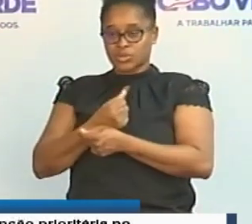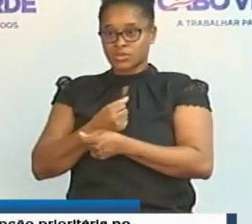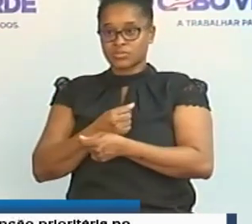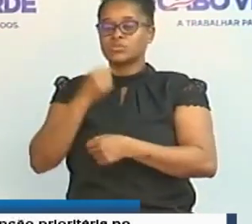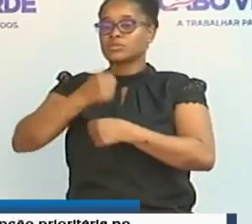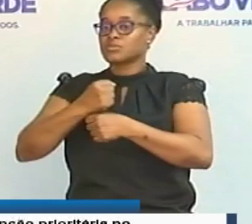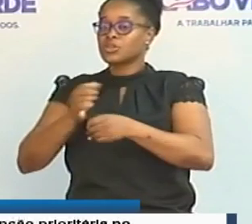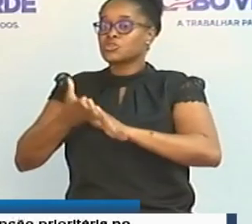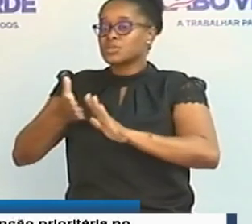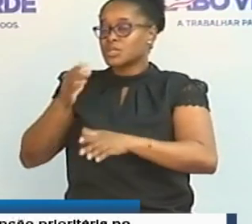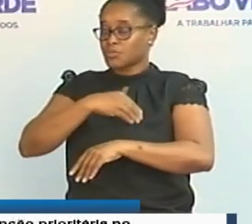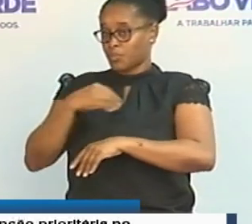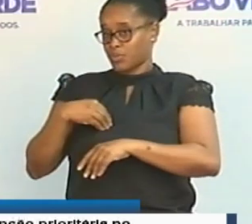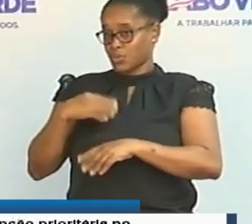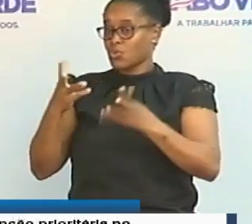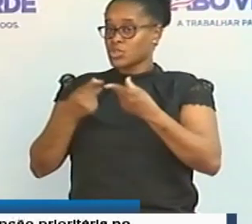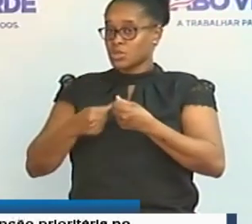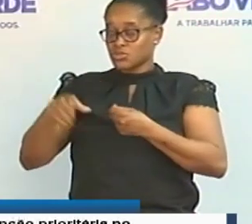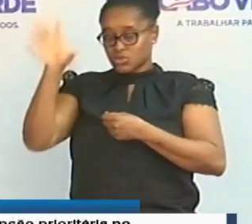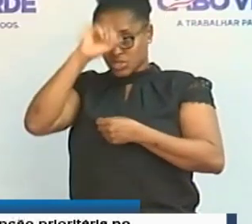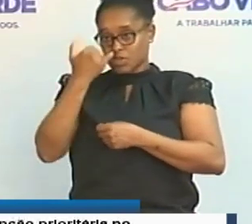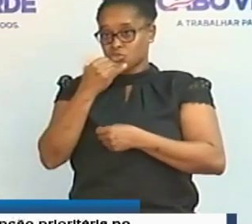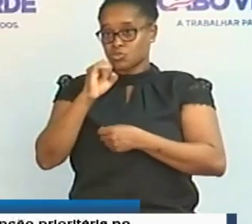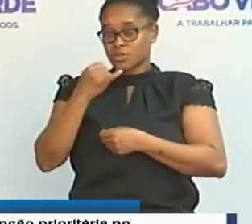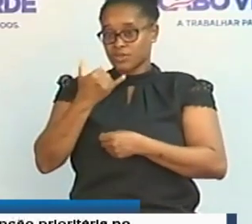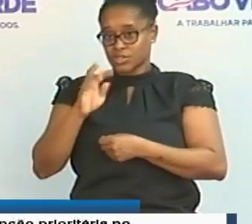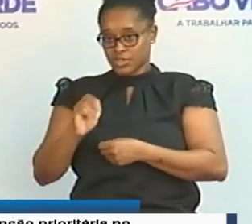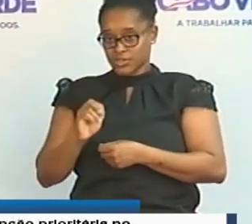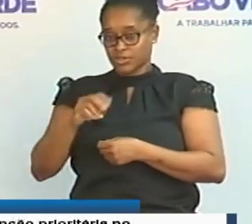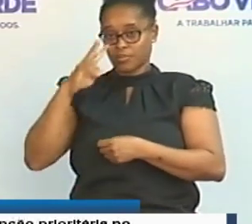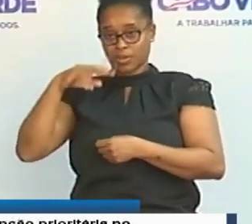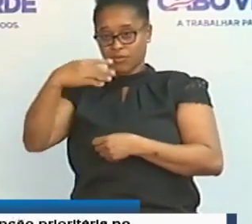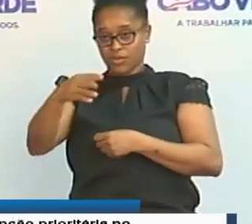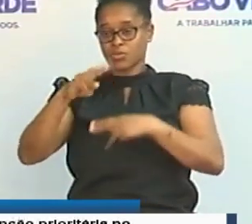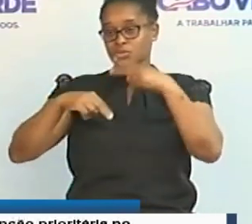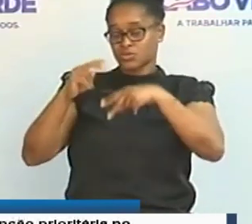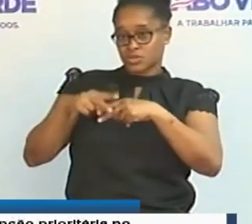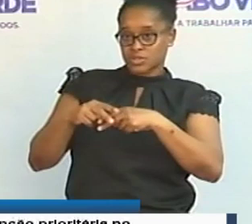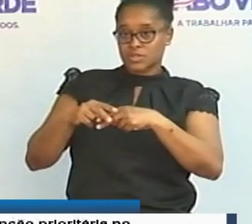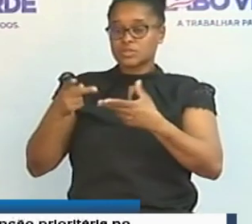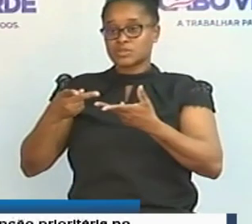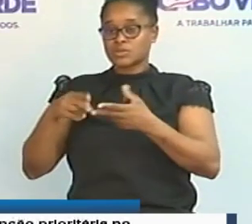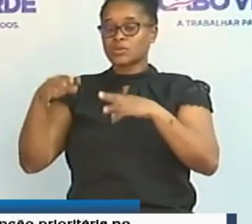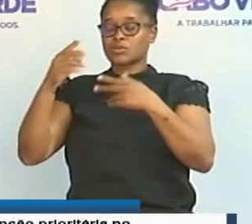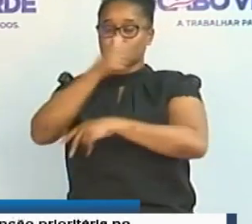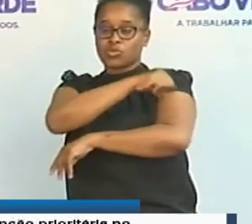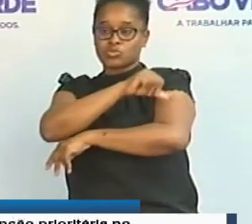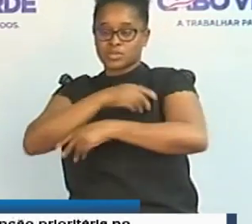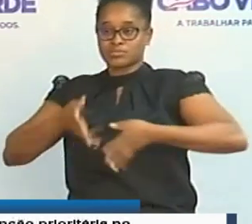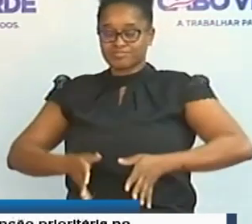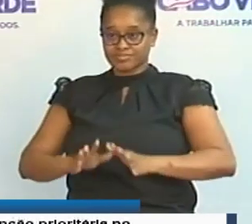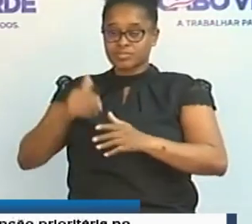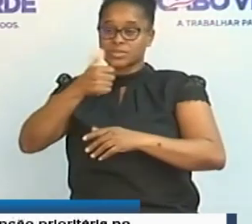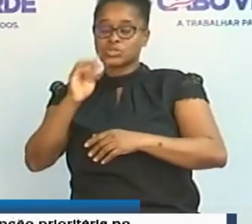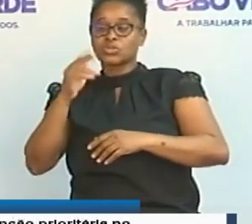emergência médica. O orçamento de Estado de 2023 prevê a construção da maternidade e pediatria do Hospital